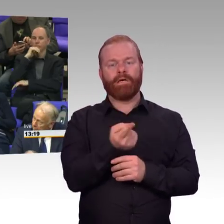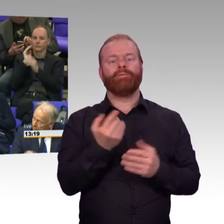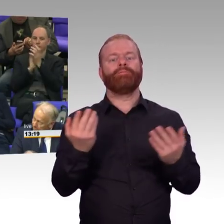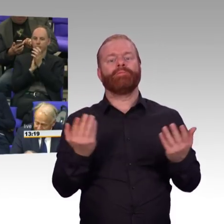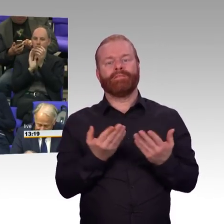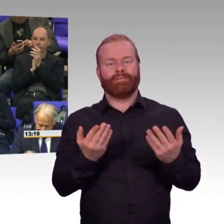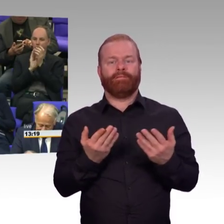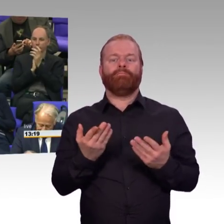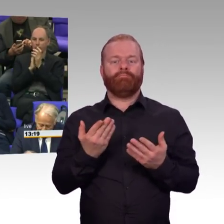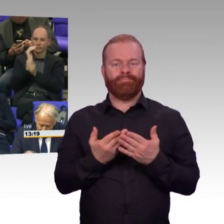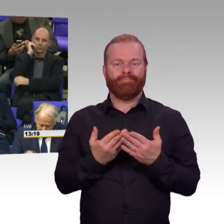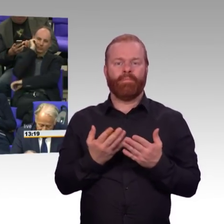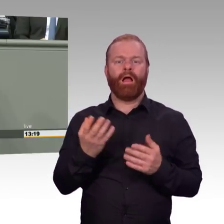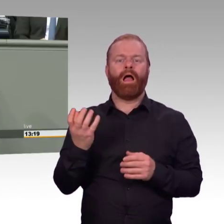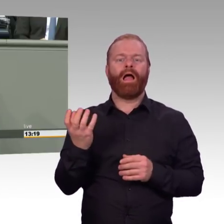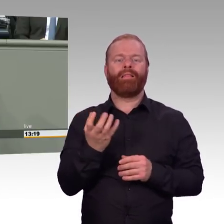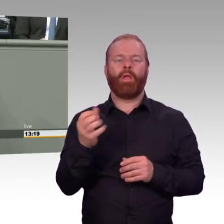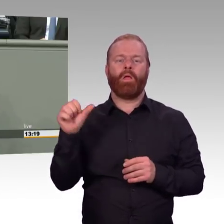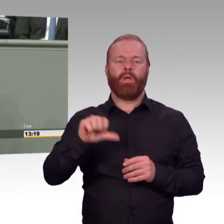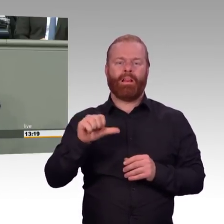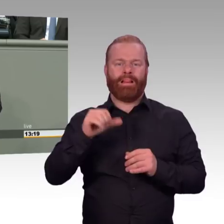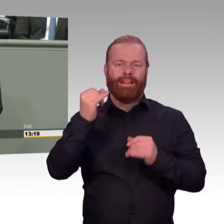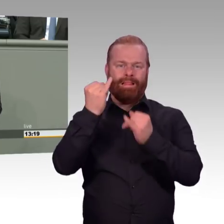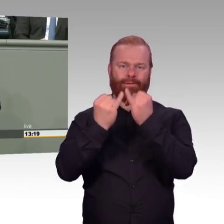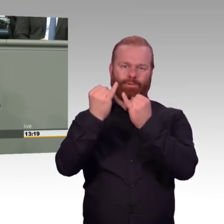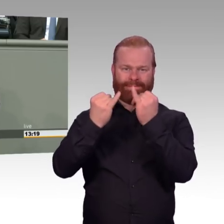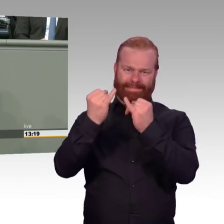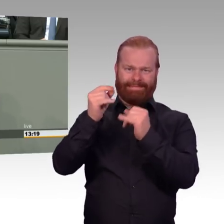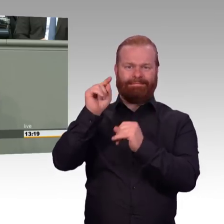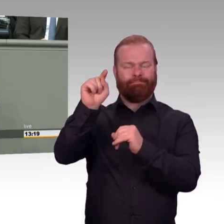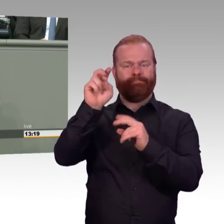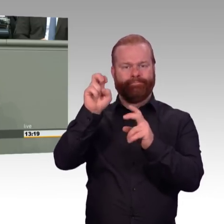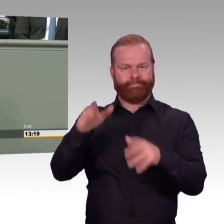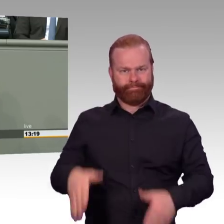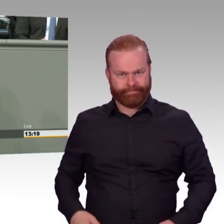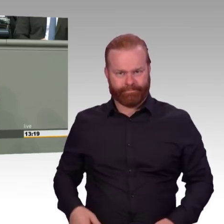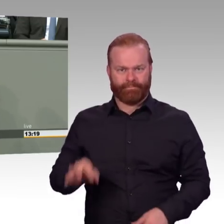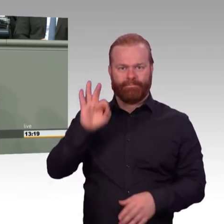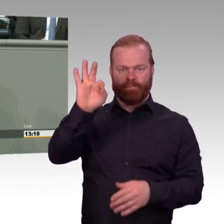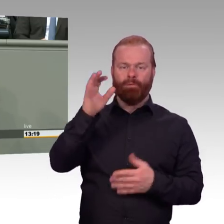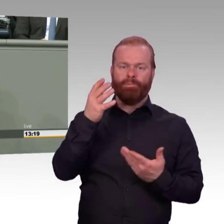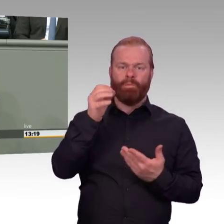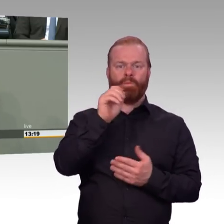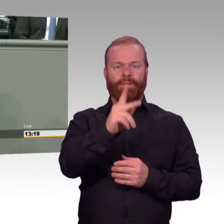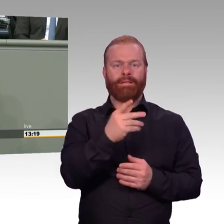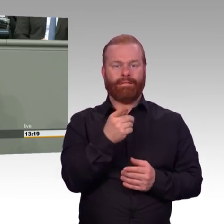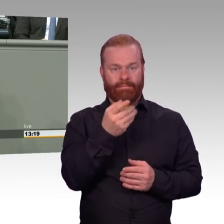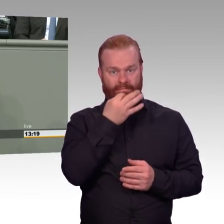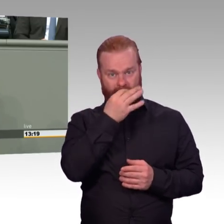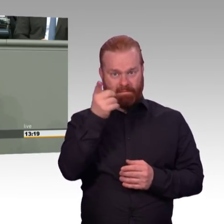Gut. Okay. Ich bedanke mich erstmal für die Frage. Deswegen kann ich nochmal ganz kurz darauf eingehen. Sie haben nicht richtig aufgepasst, glaube